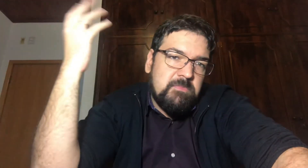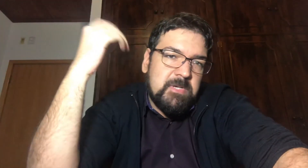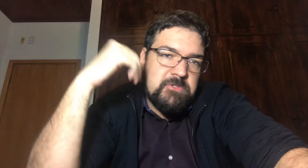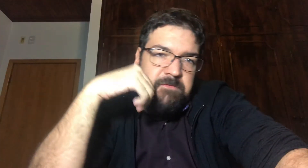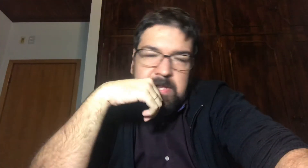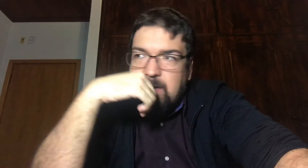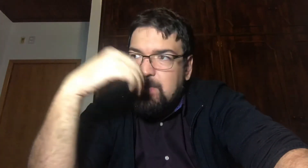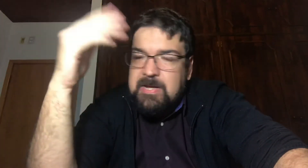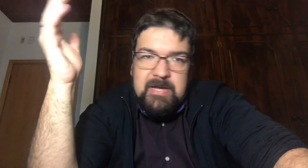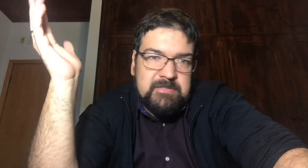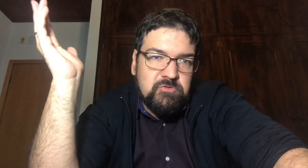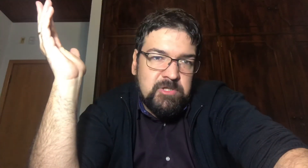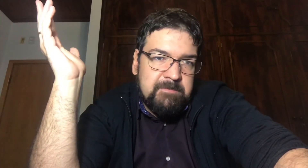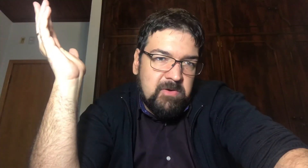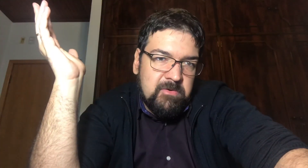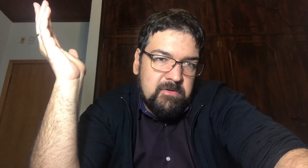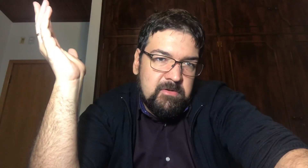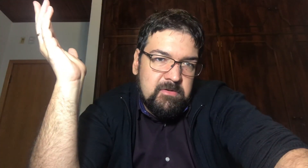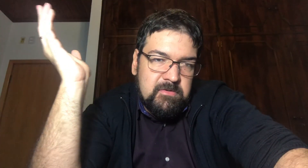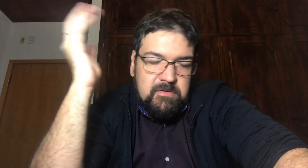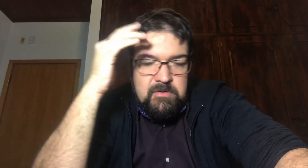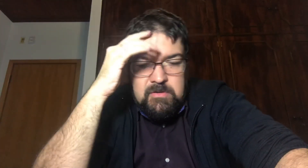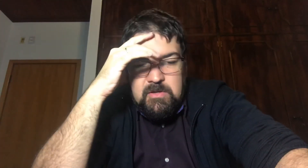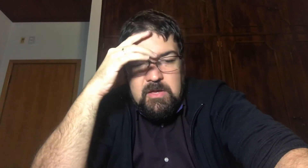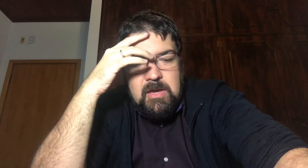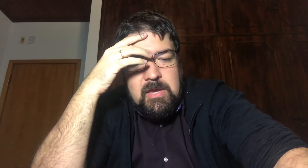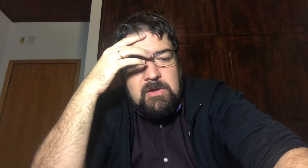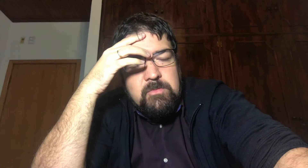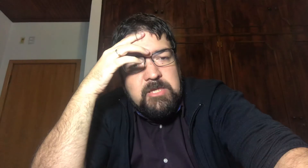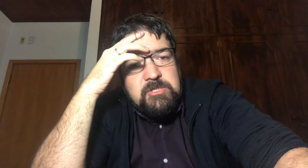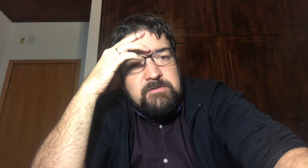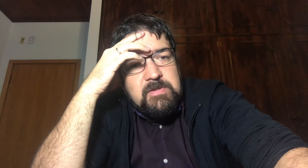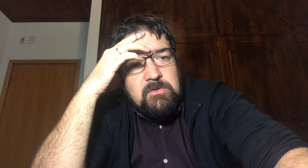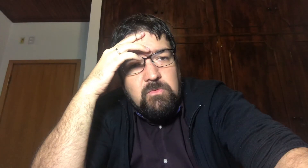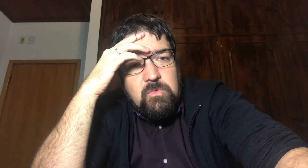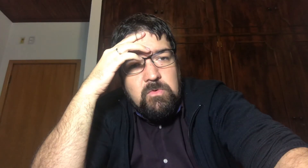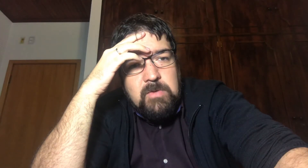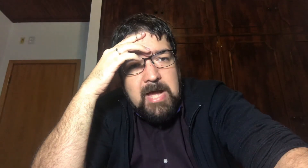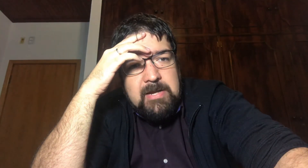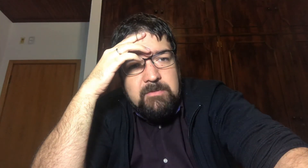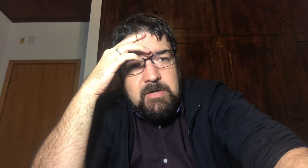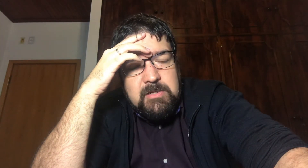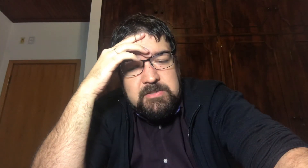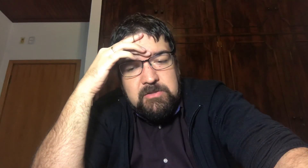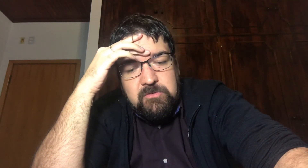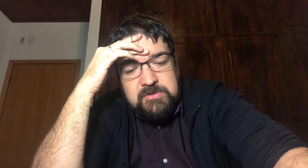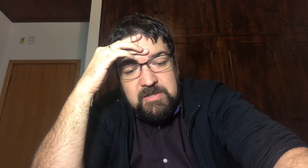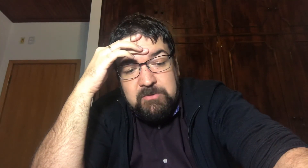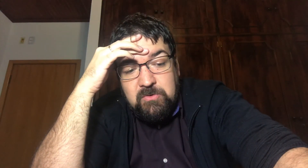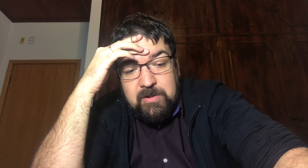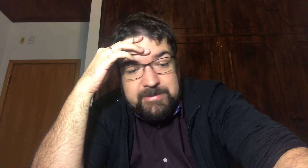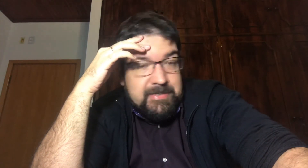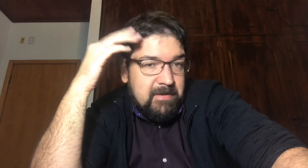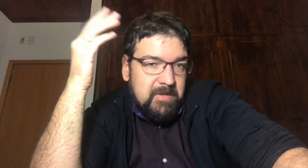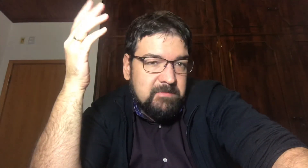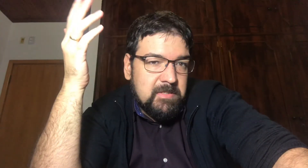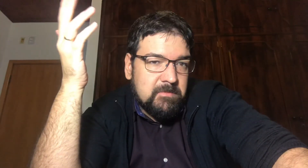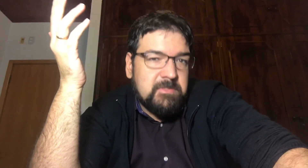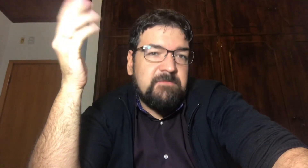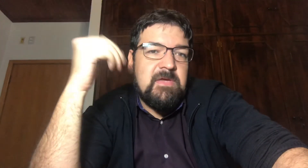o preço Vai lá Para a casa Do chapéu Aí realmente A gente vai ter Um lucro do caramba Ele citou 100 mil dólares É capaz mesmo Se tiver